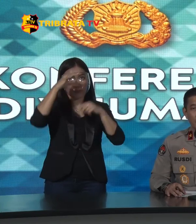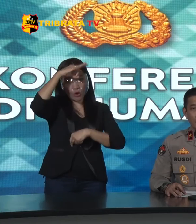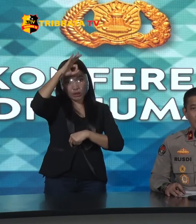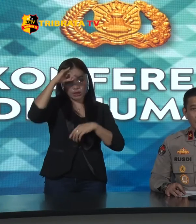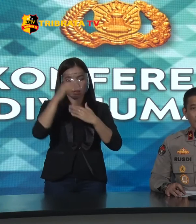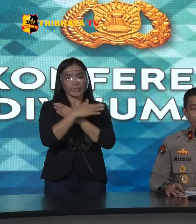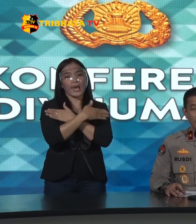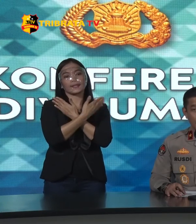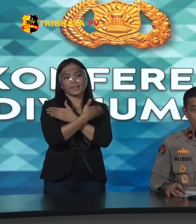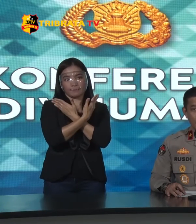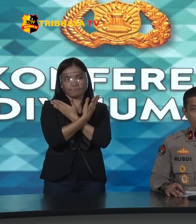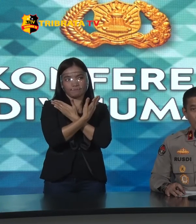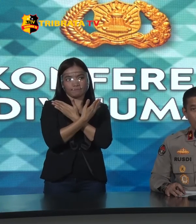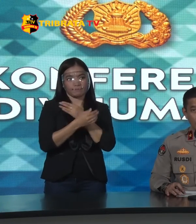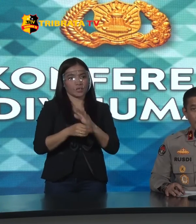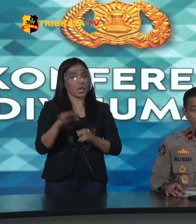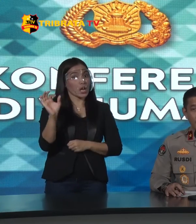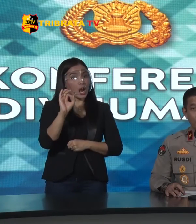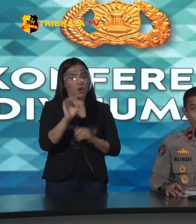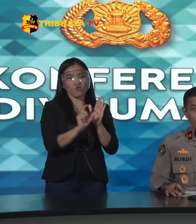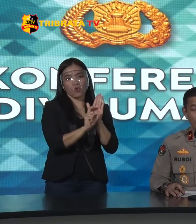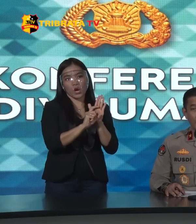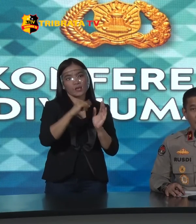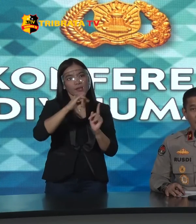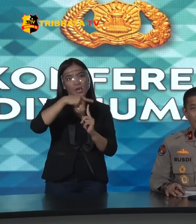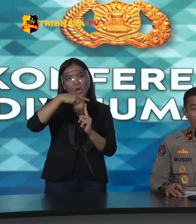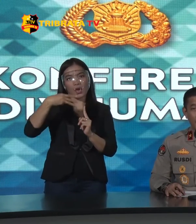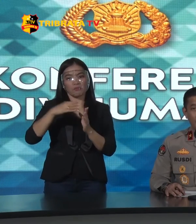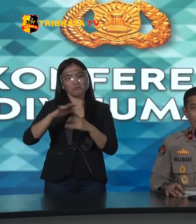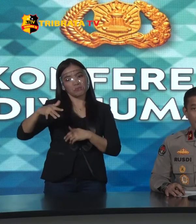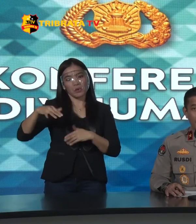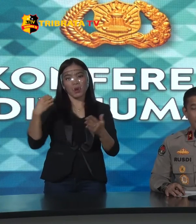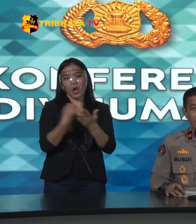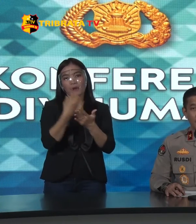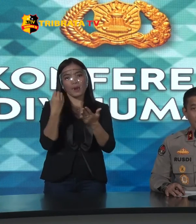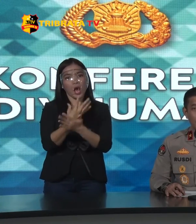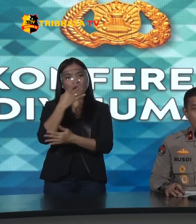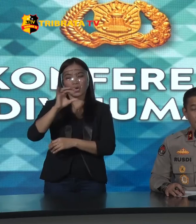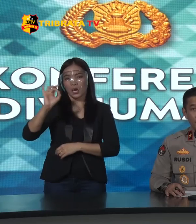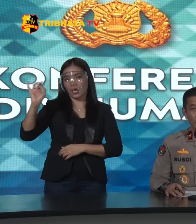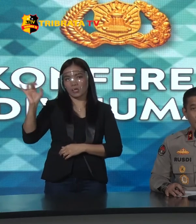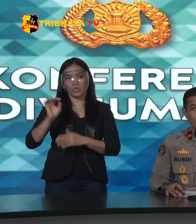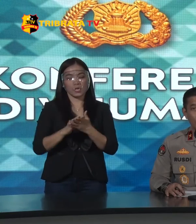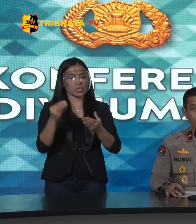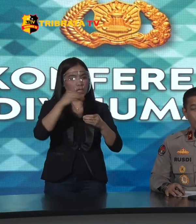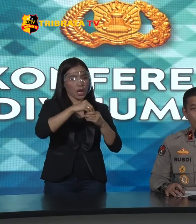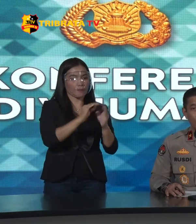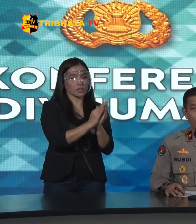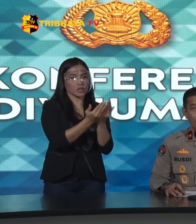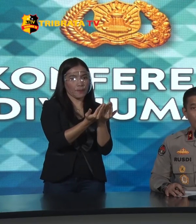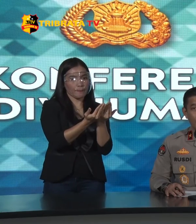Ya Tidak hanya Undang-Undang ITE Kemungkinan juga Ada pelanggaran-pelanggaran Di dalam Kitab